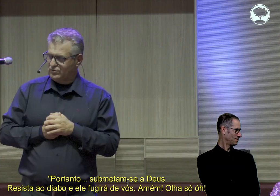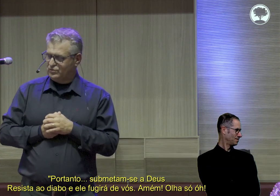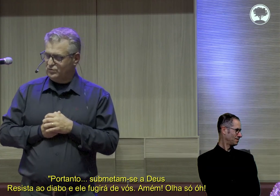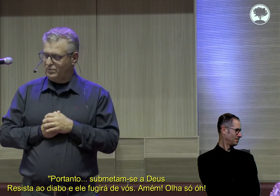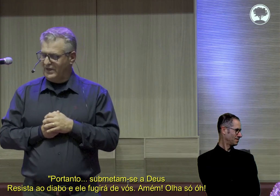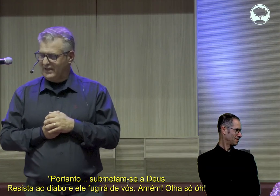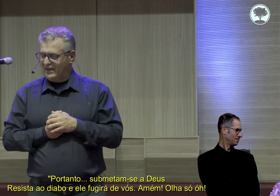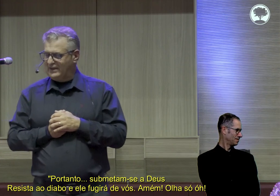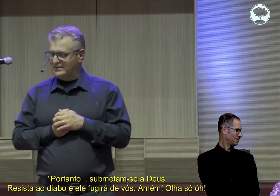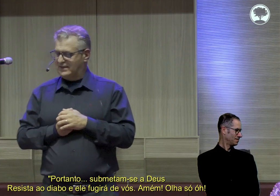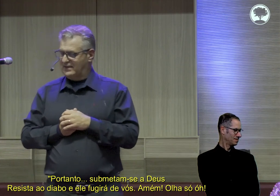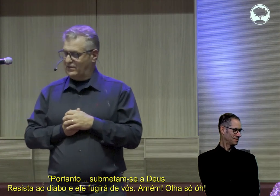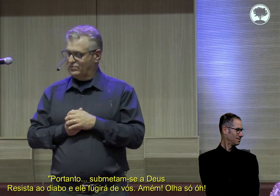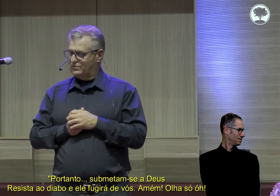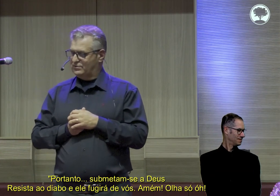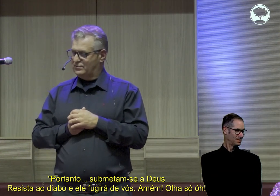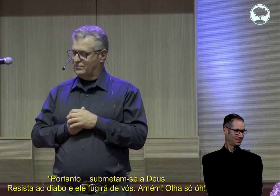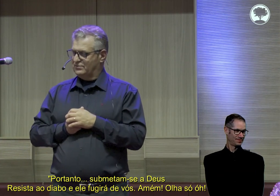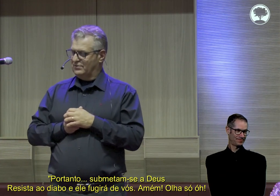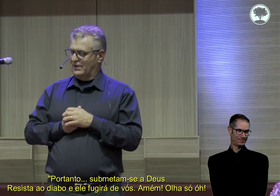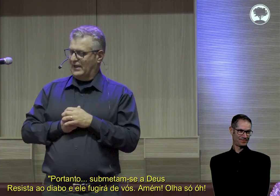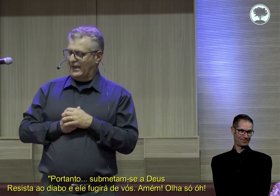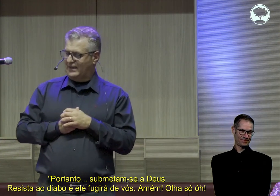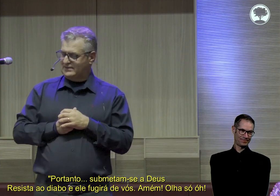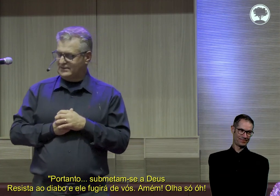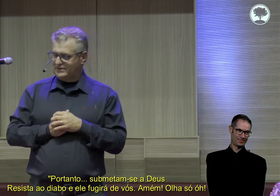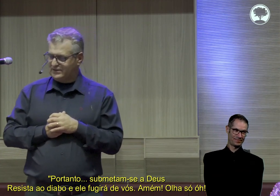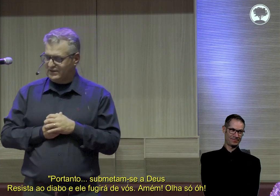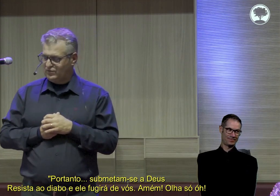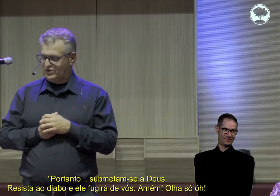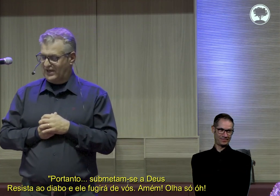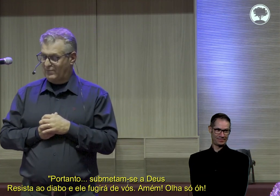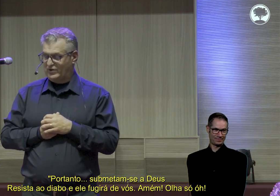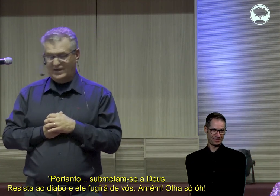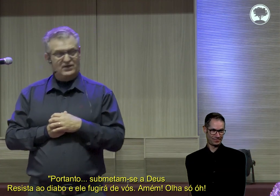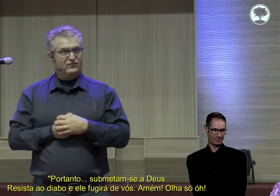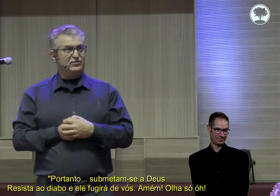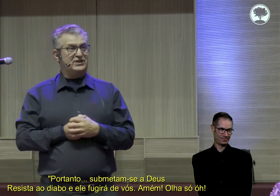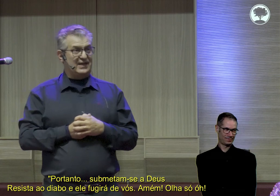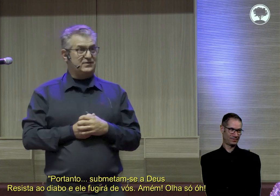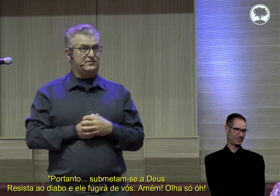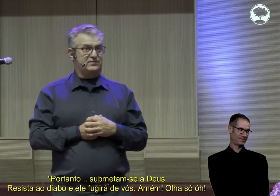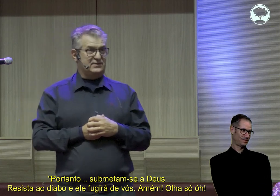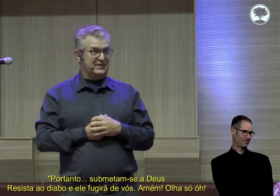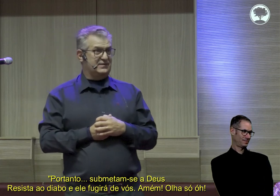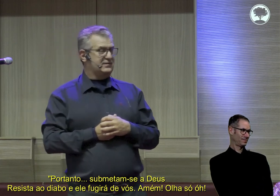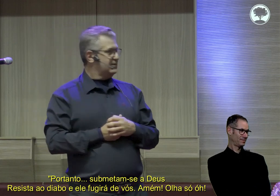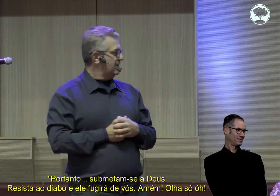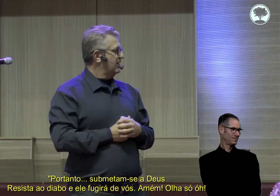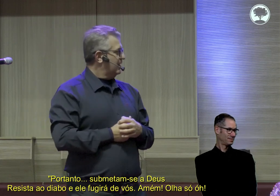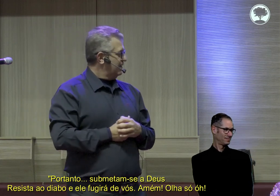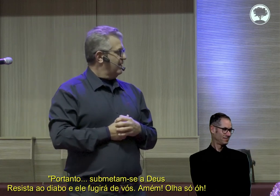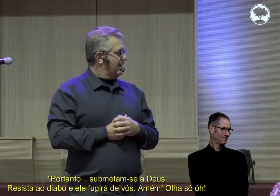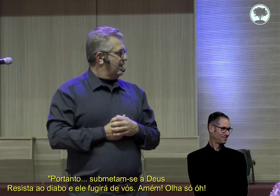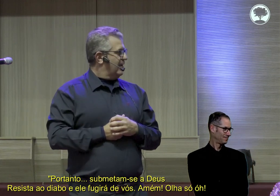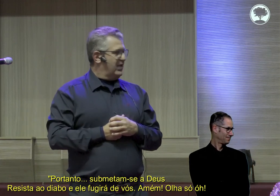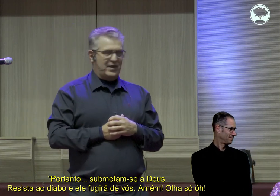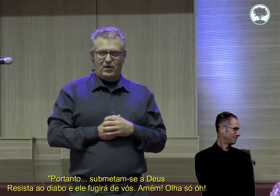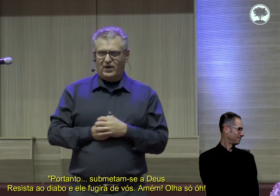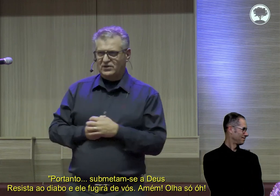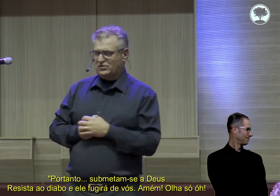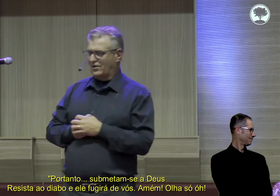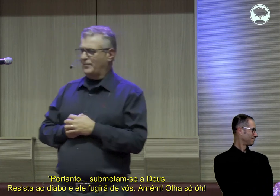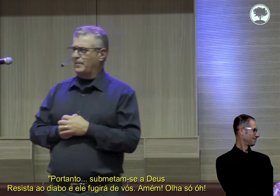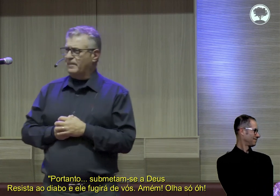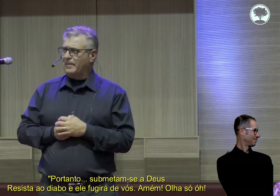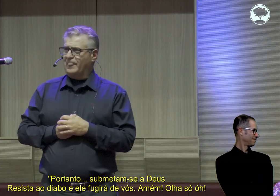Portanto, submetei-se a Deus, resisti ao diabo e ele fugirá de vocês. Aleluia.